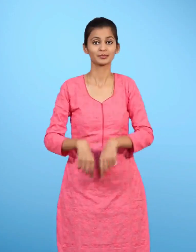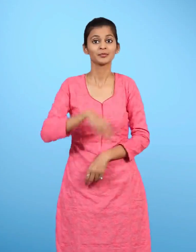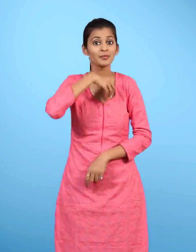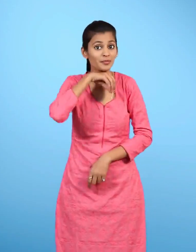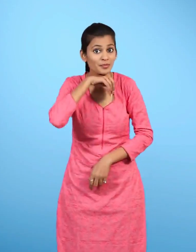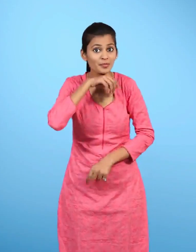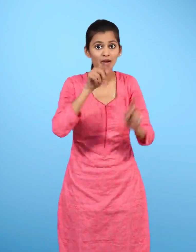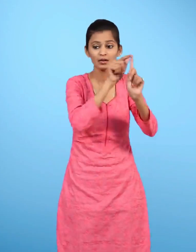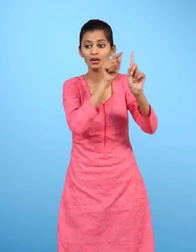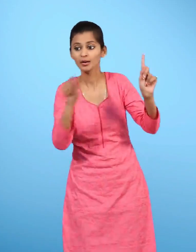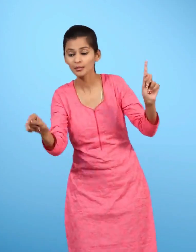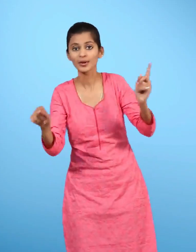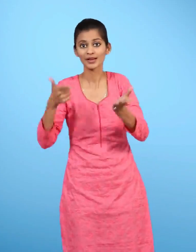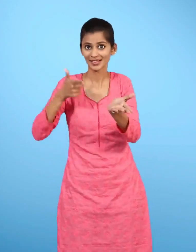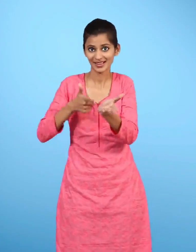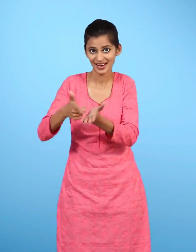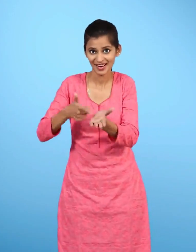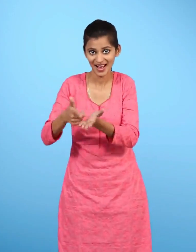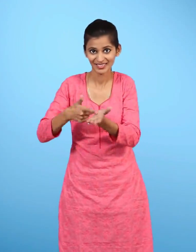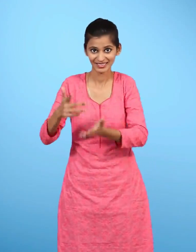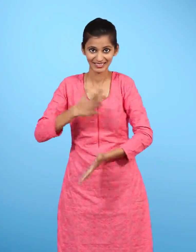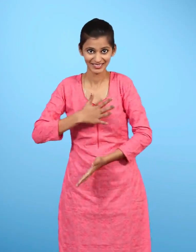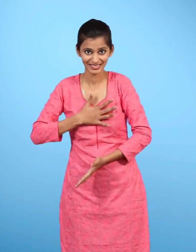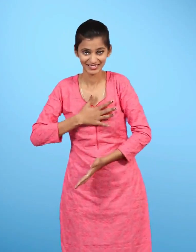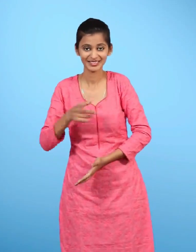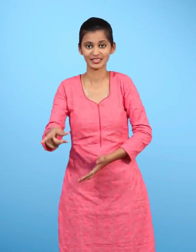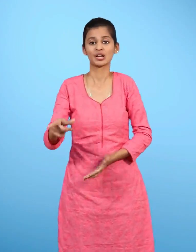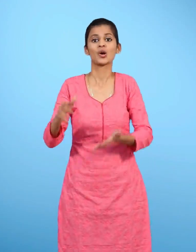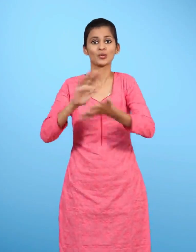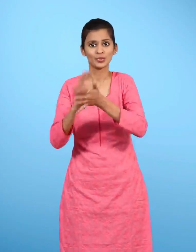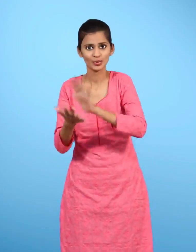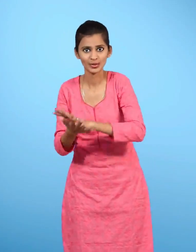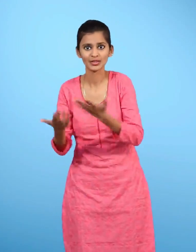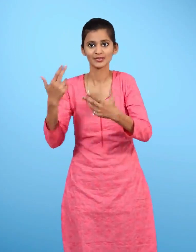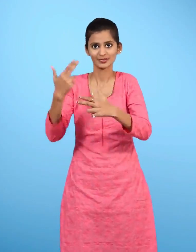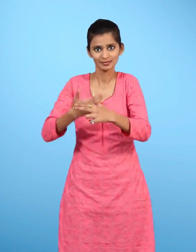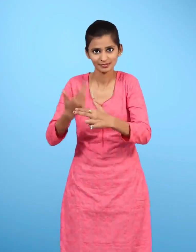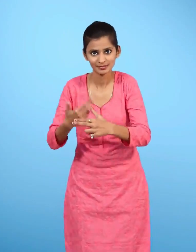बकरी को मिलाओ घास पूस से और रोटी फल सबजी से